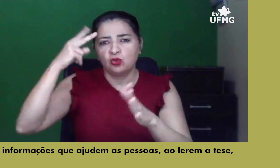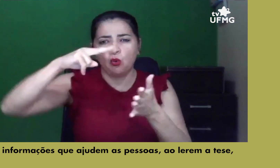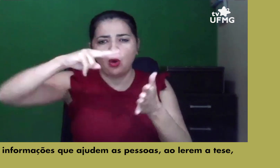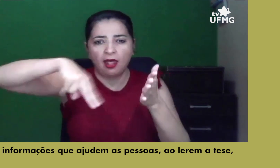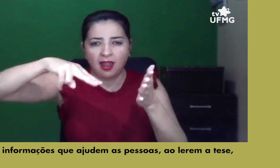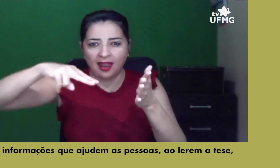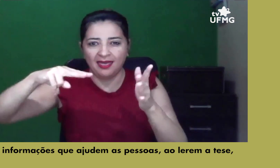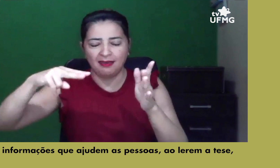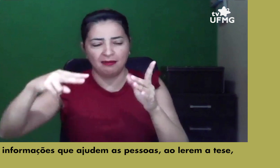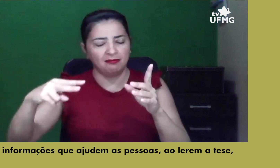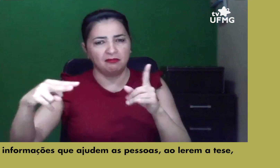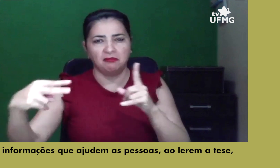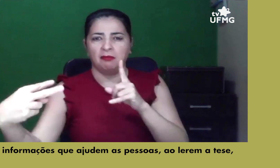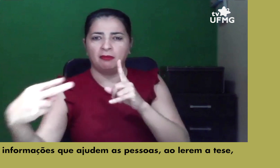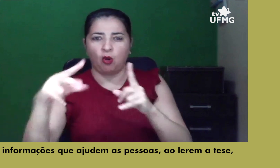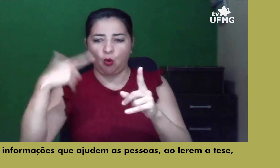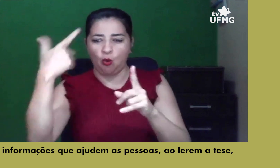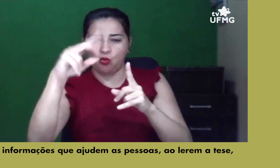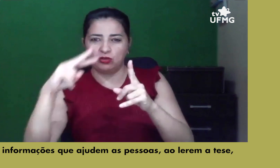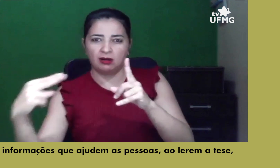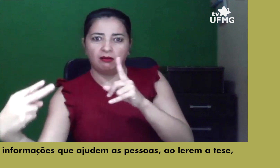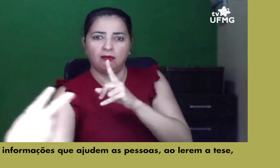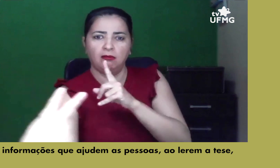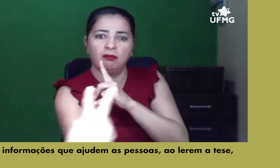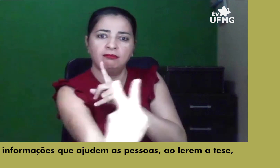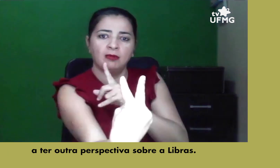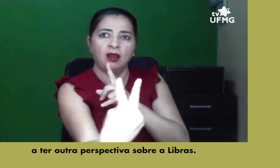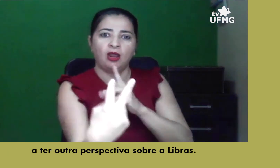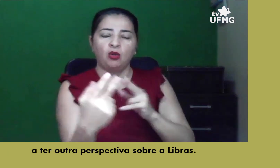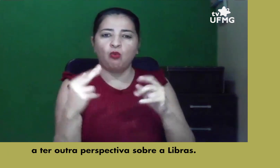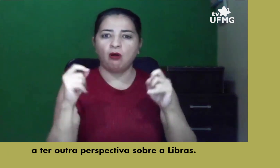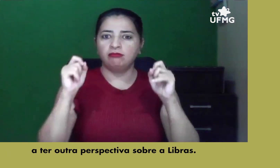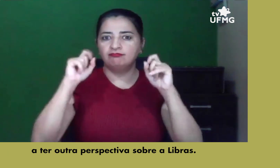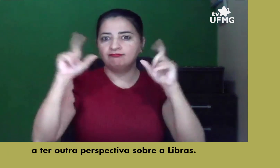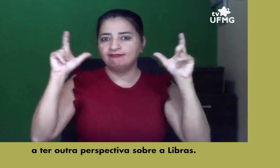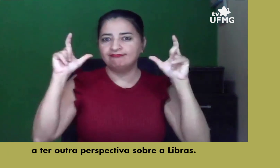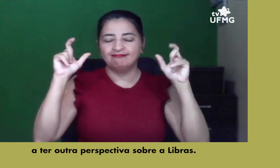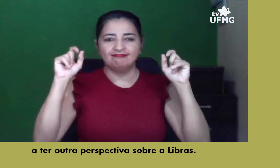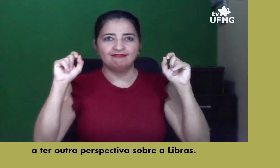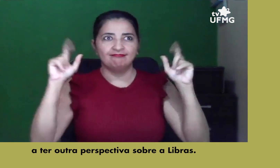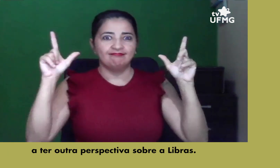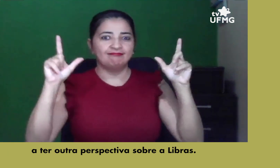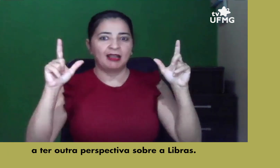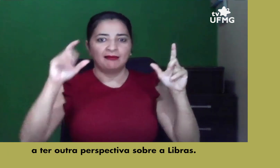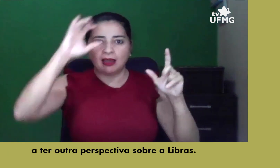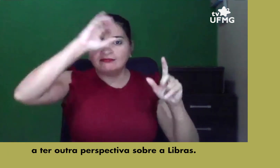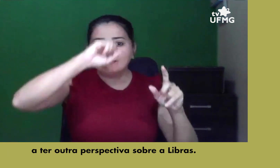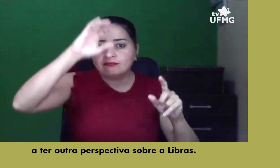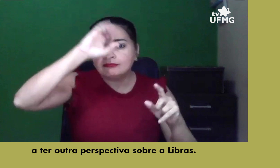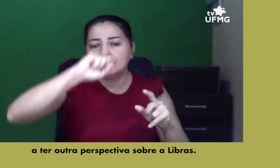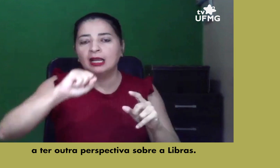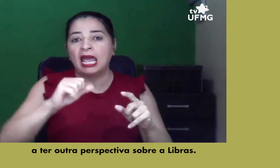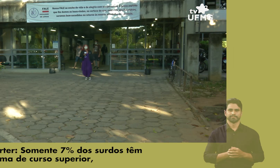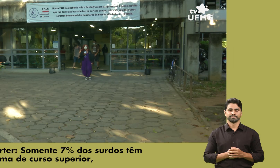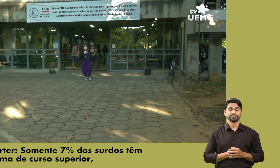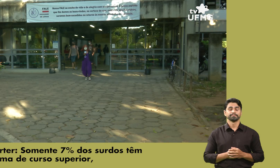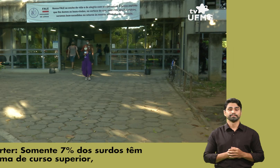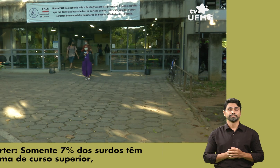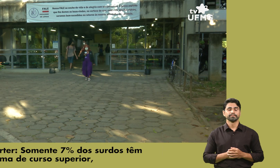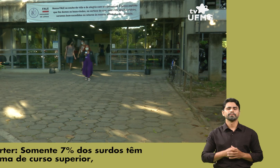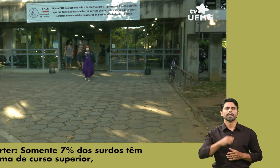que ajudem as pessoas, ao lerem a tese, a ter uma outra perspectiva sobre a Libras.